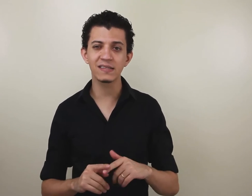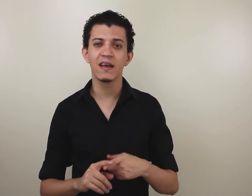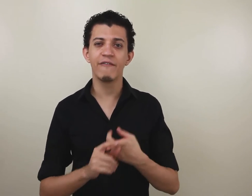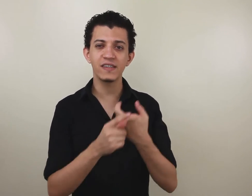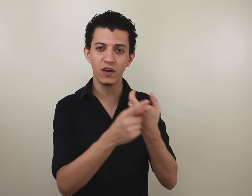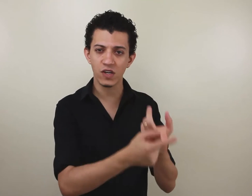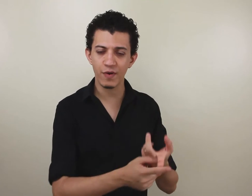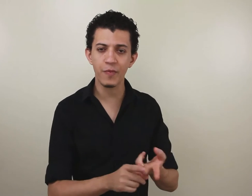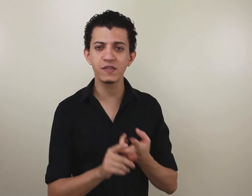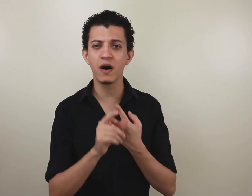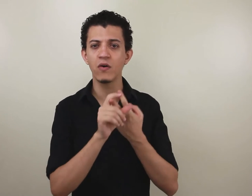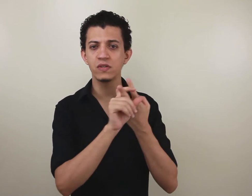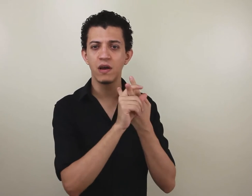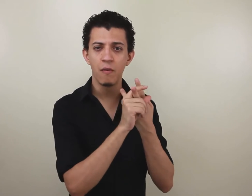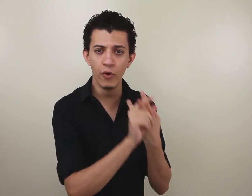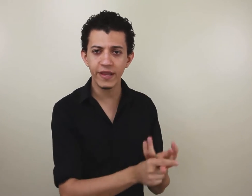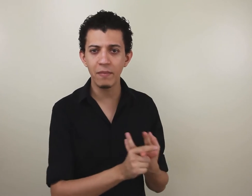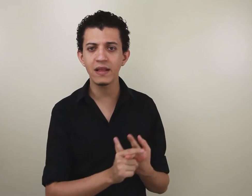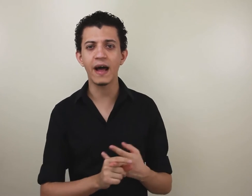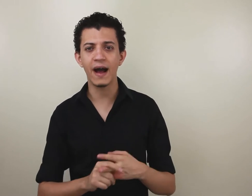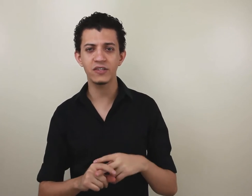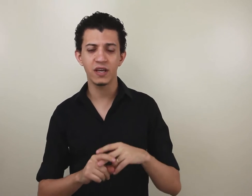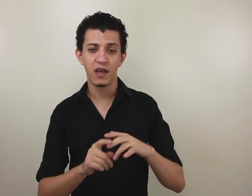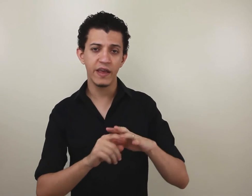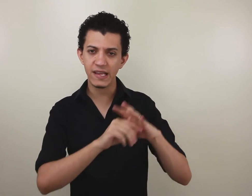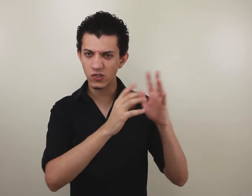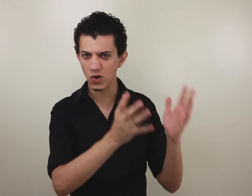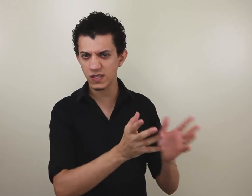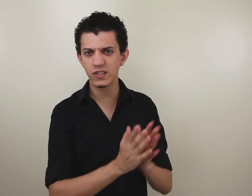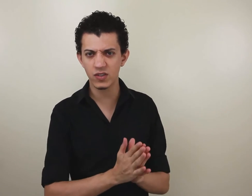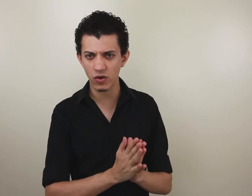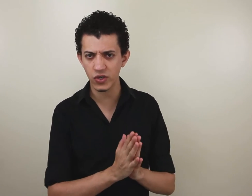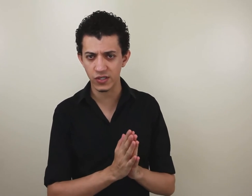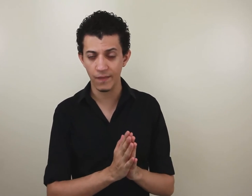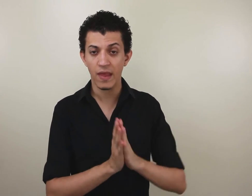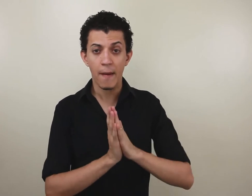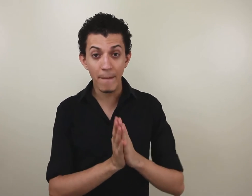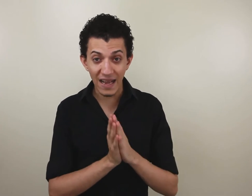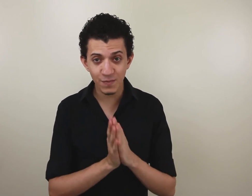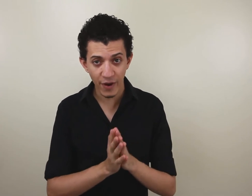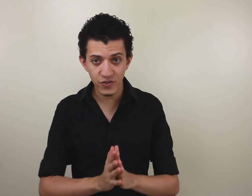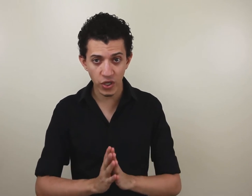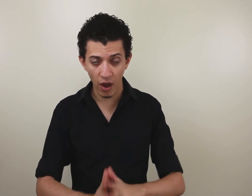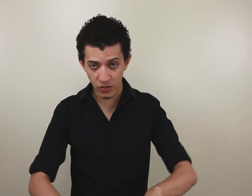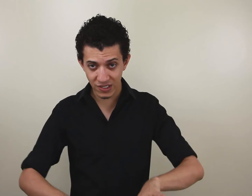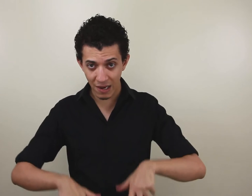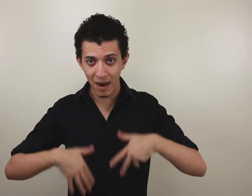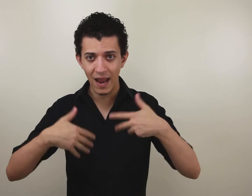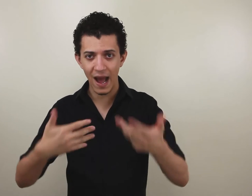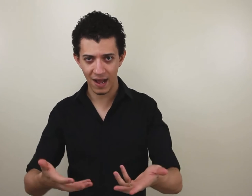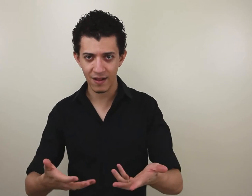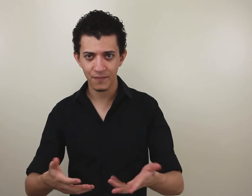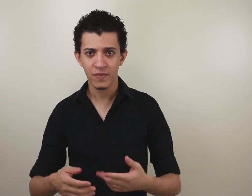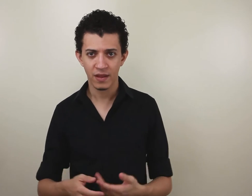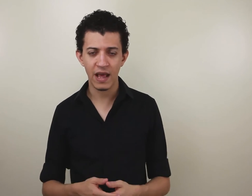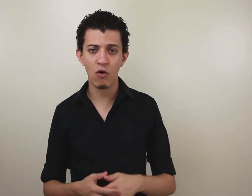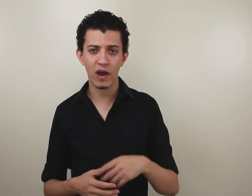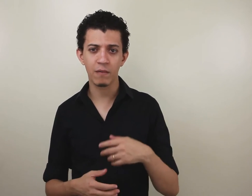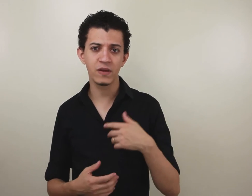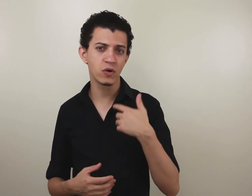fazer com as próprias mãos, muita habilidade e esses outros sentidos que eu disse. Mas profissional de trabalhar, ou pessoa